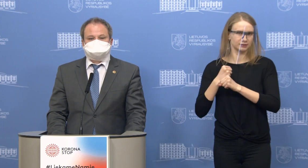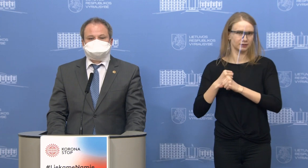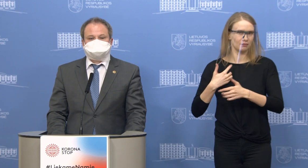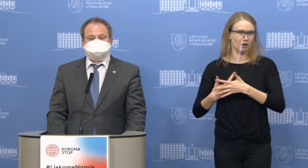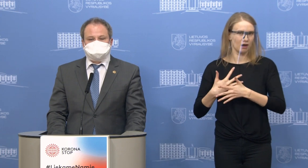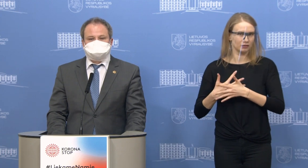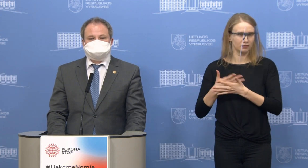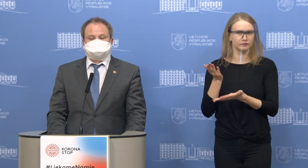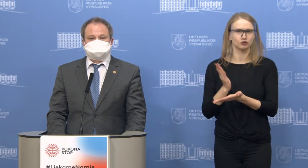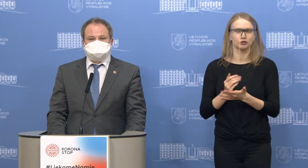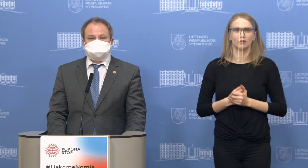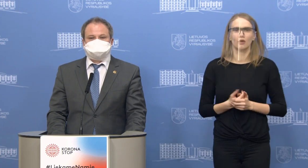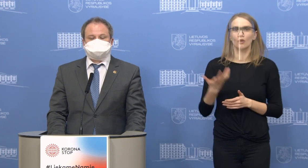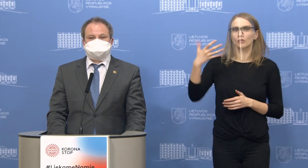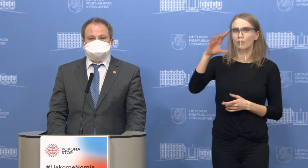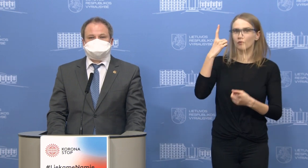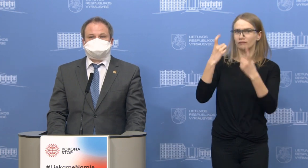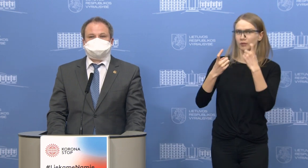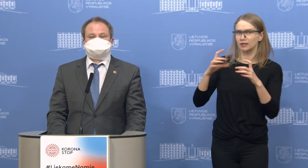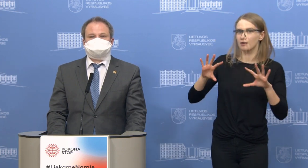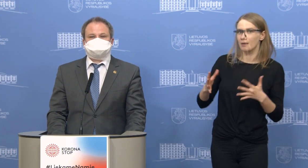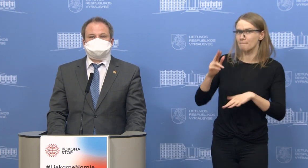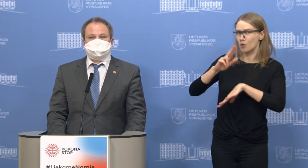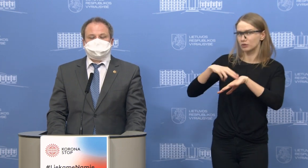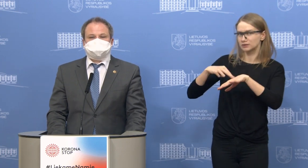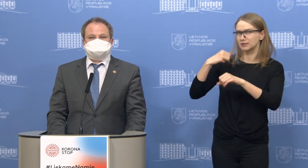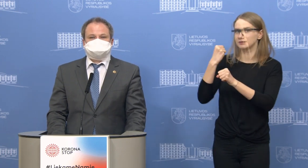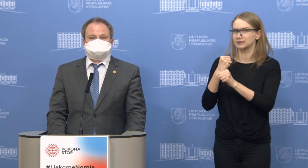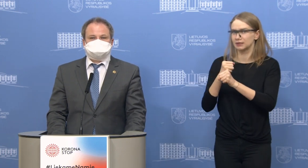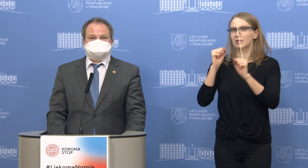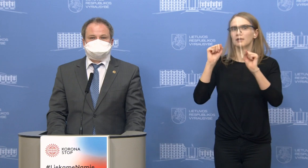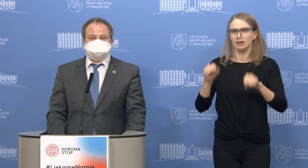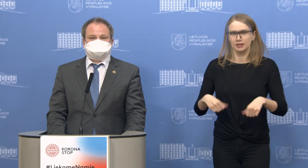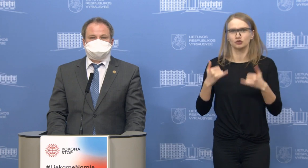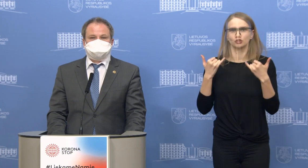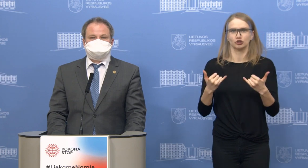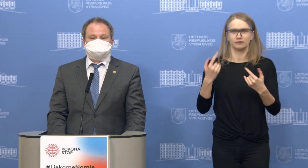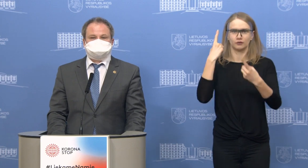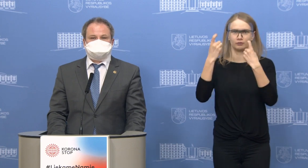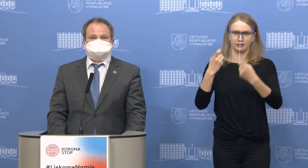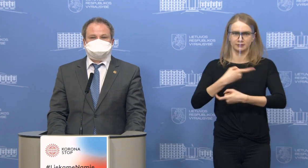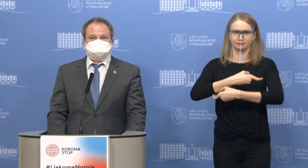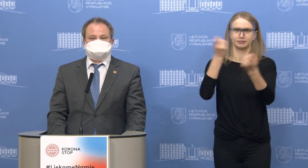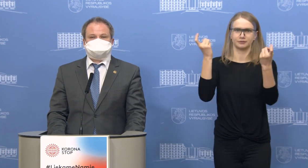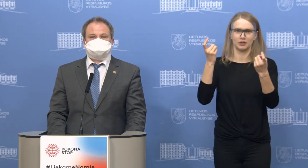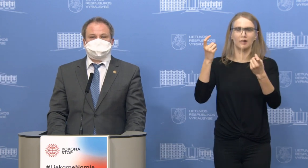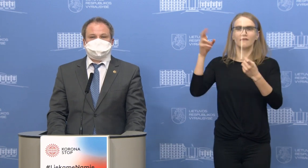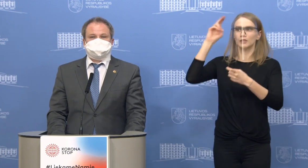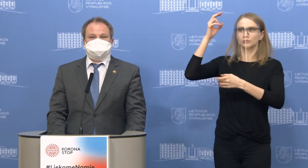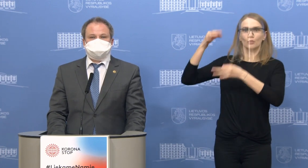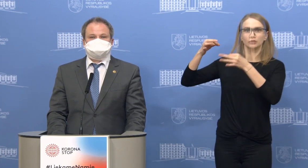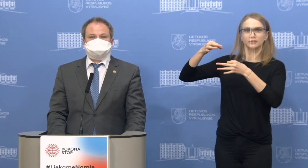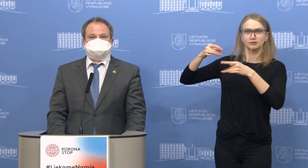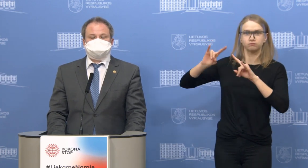daugiau, detaliau apie tai, kaip jinai tą darbą dirba, galėsite šiandien sužinoti po vyriausybės posėdžio,